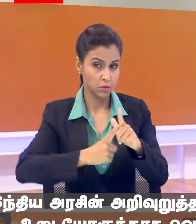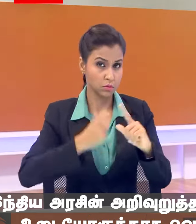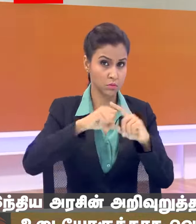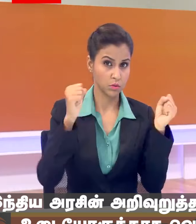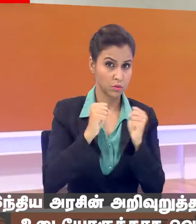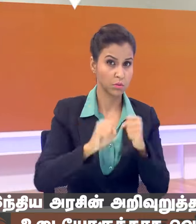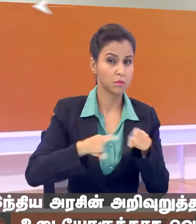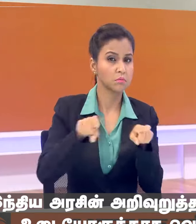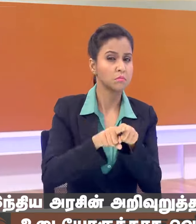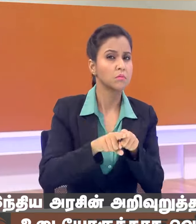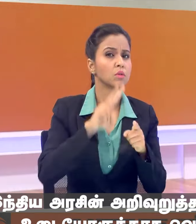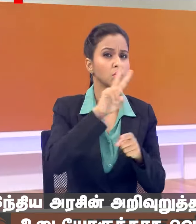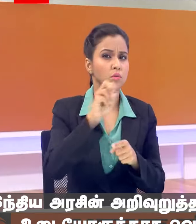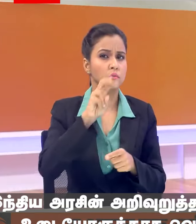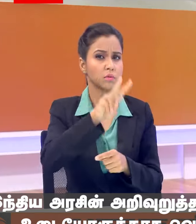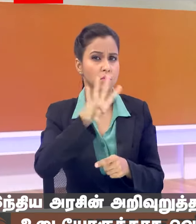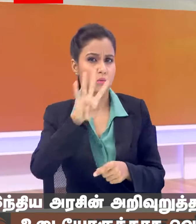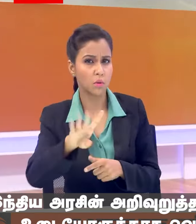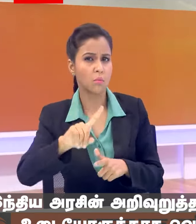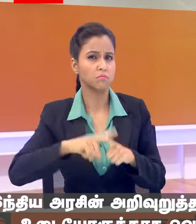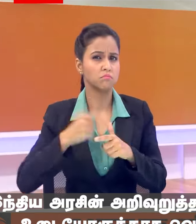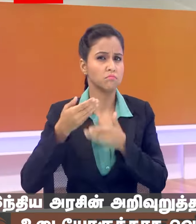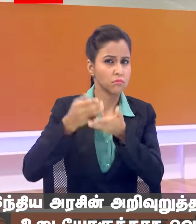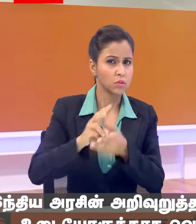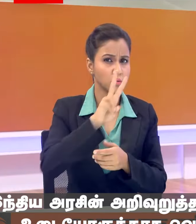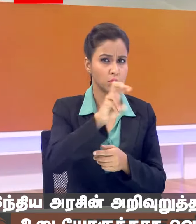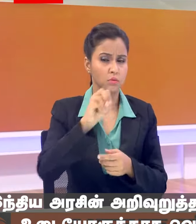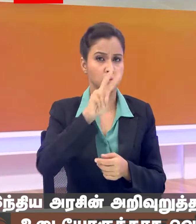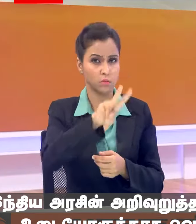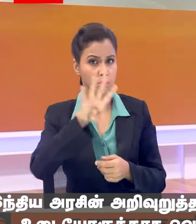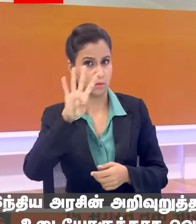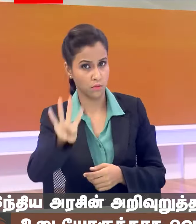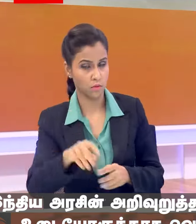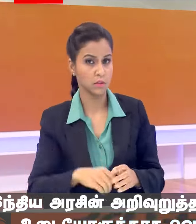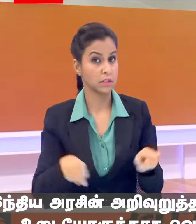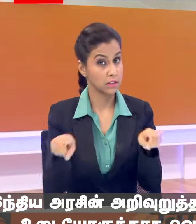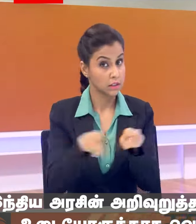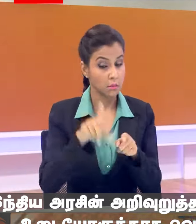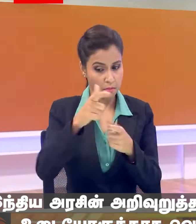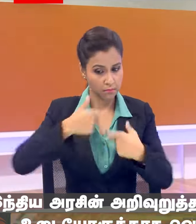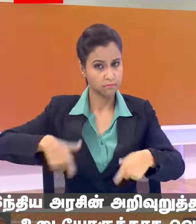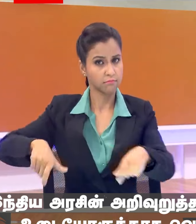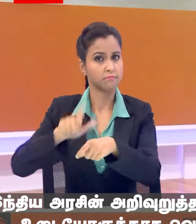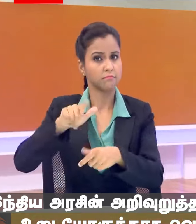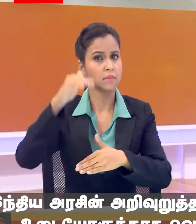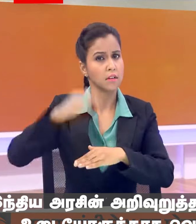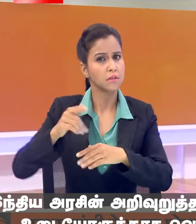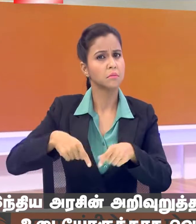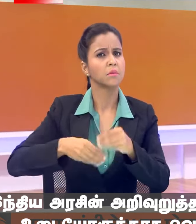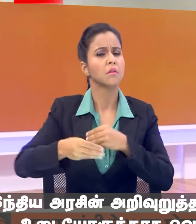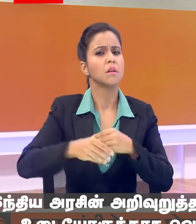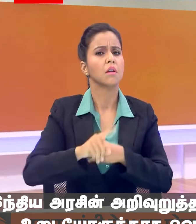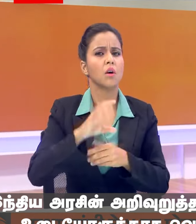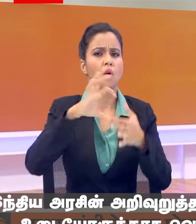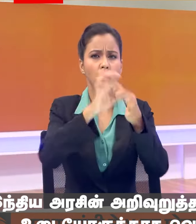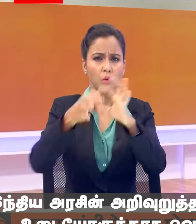विध्यक और भारतिय वायूयान विध्यक 2024 वहीं लोकसभा में नियम 193 के तहत आगामी लोकम